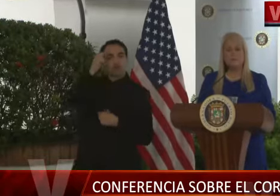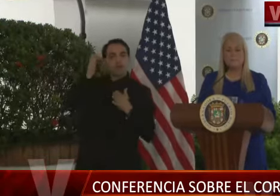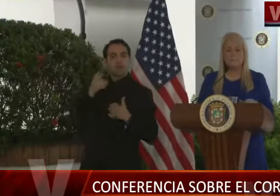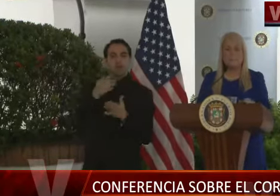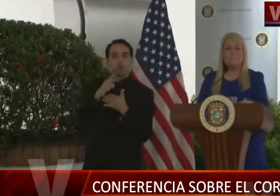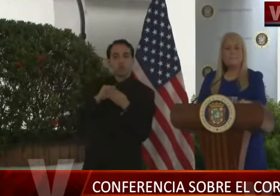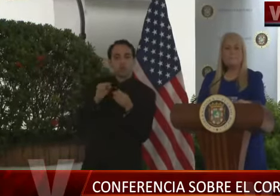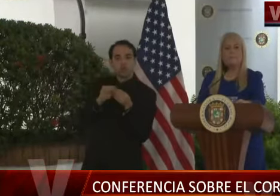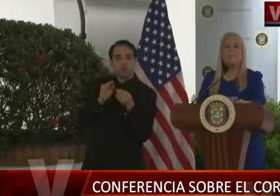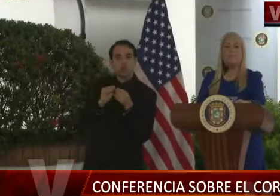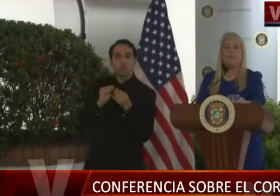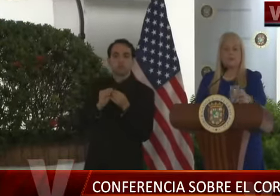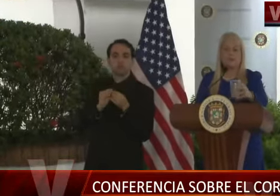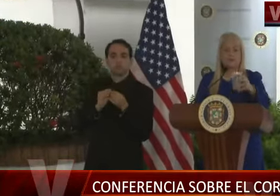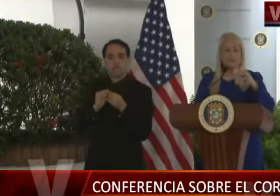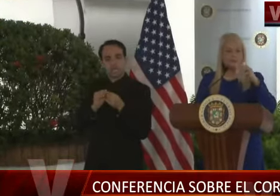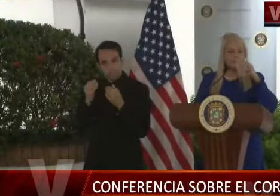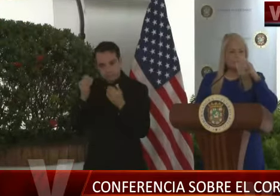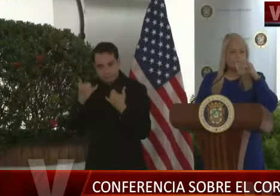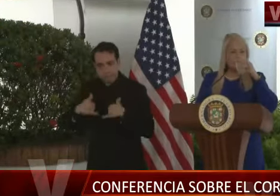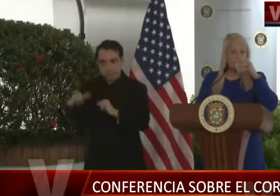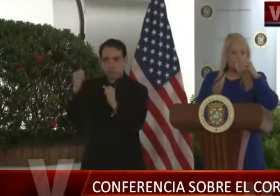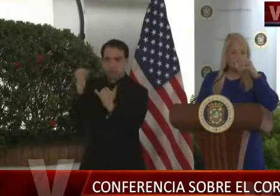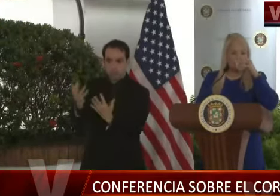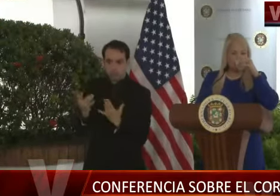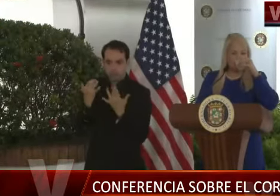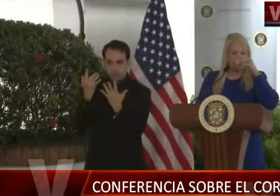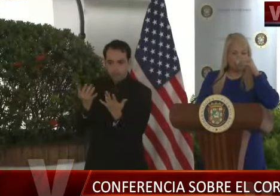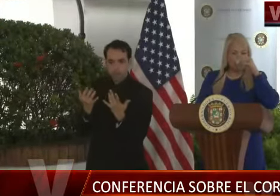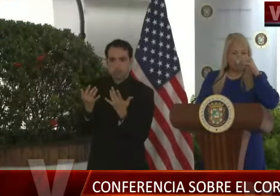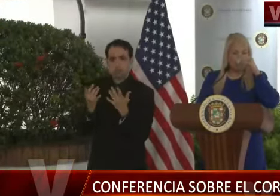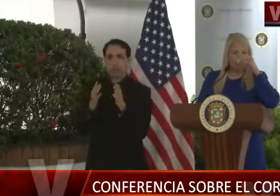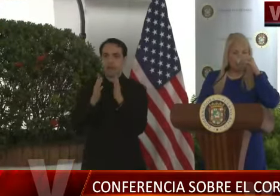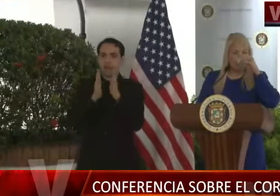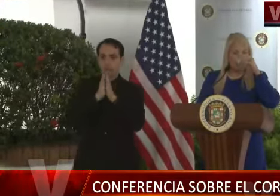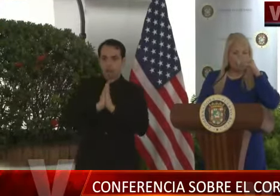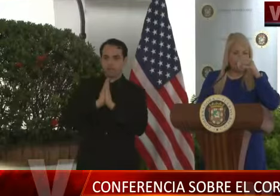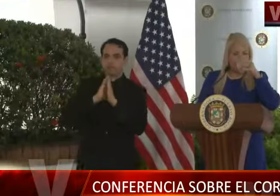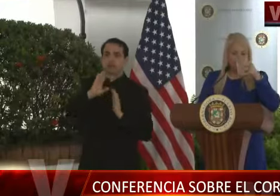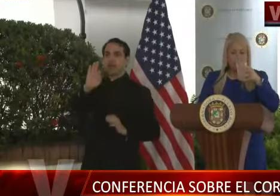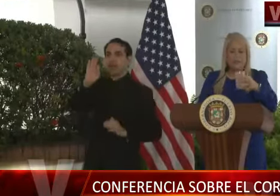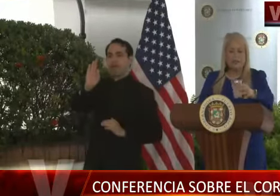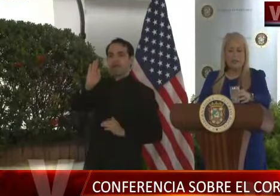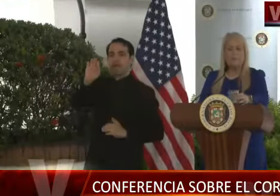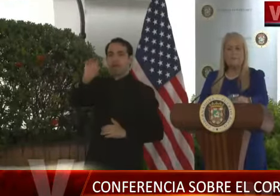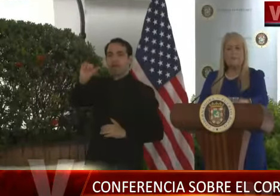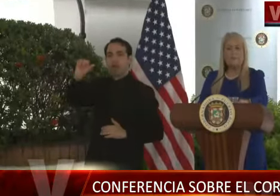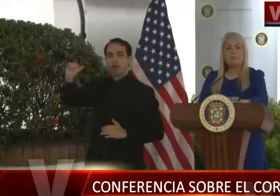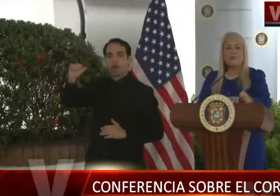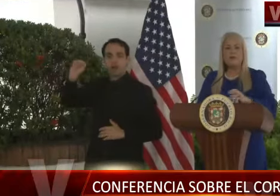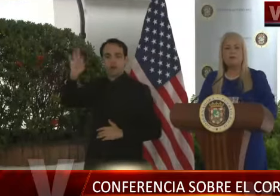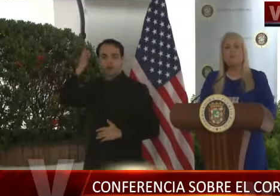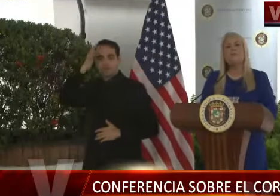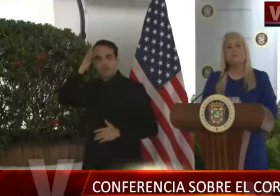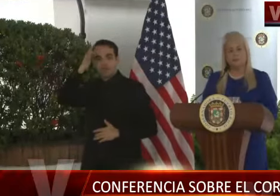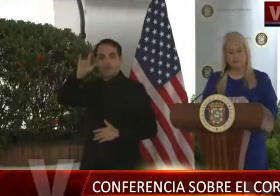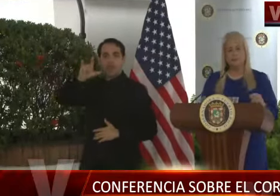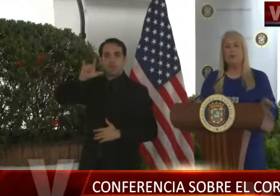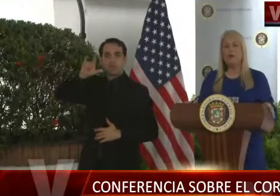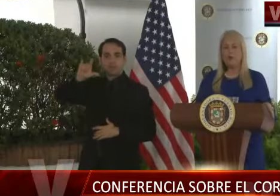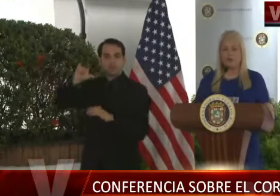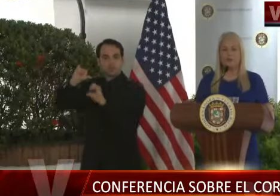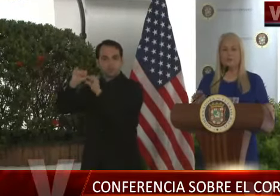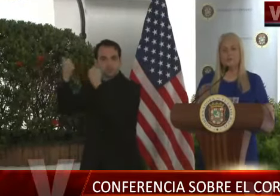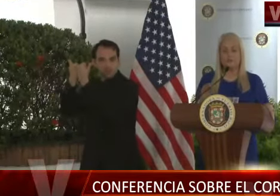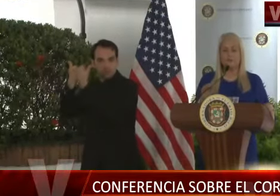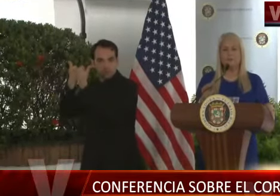mantiene en espera de la petición hecha a la Agencia Federal de Aviación y también nos indica que los suministros van a seguir fluyendo, que esto no es